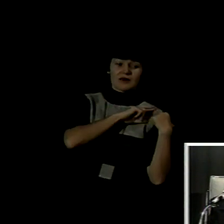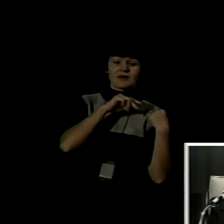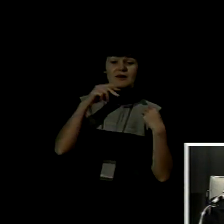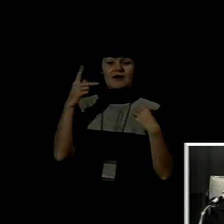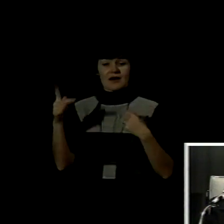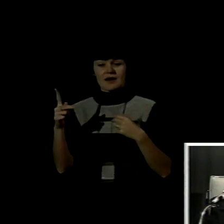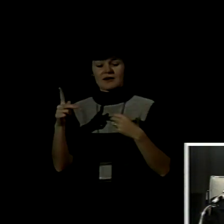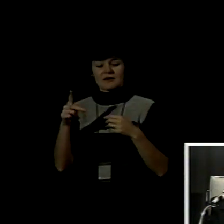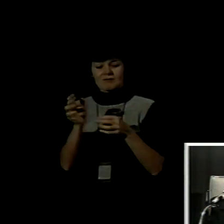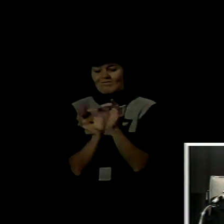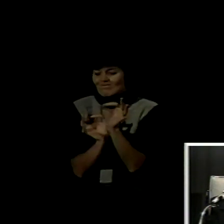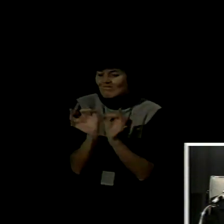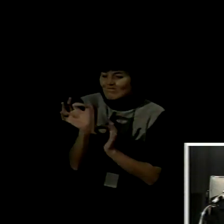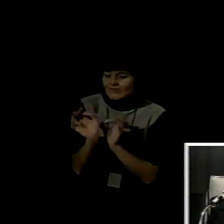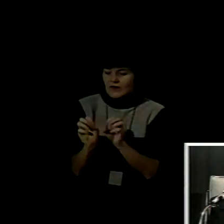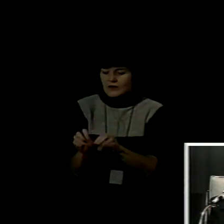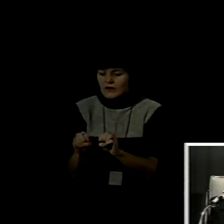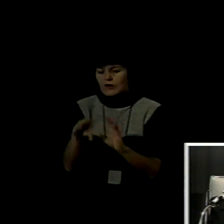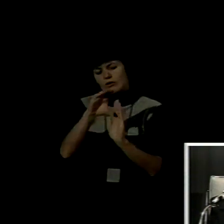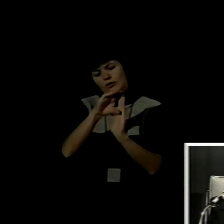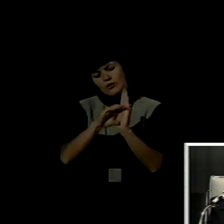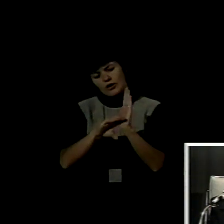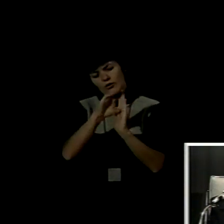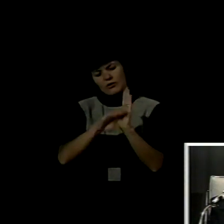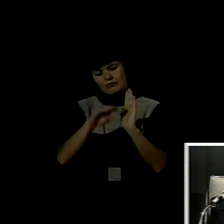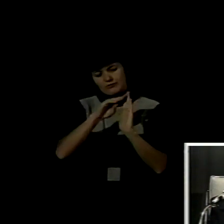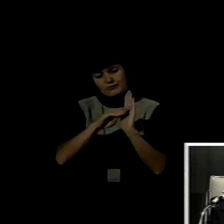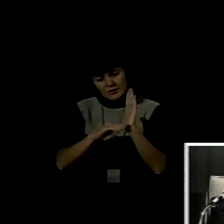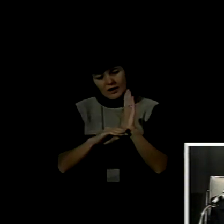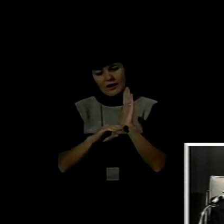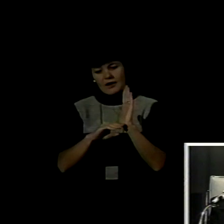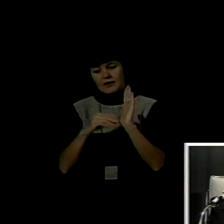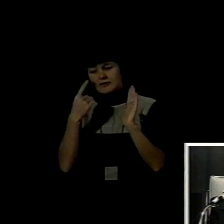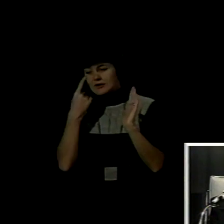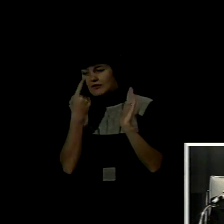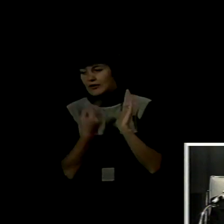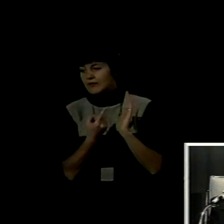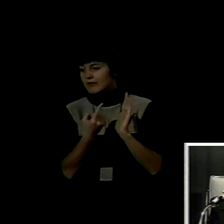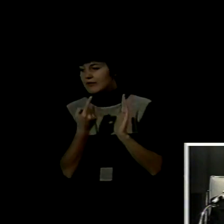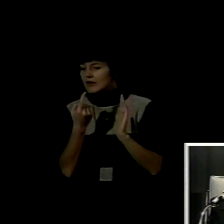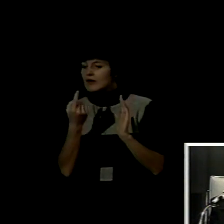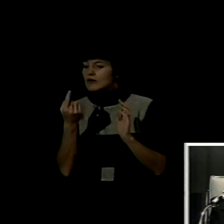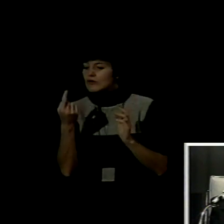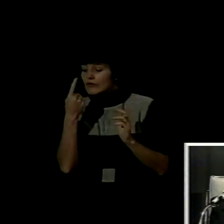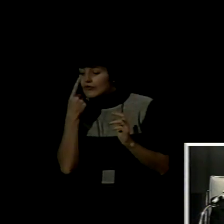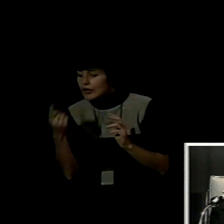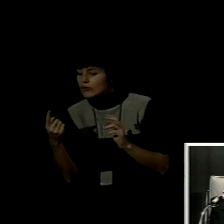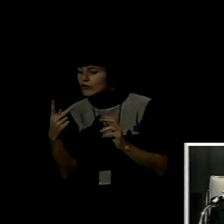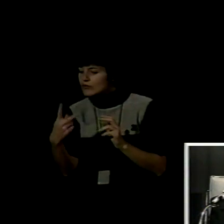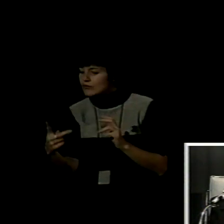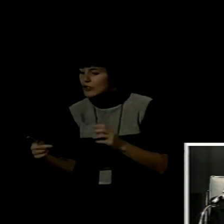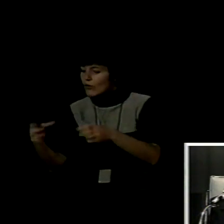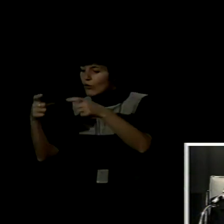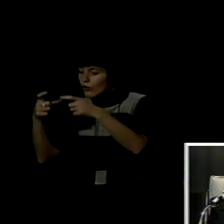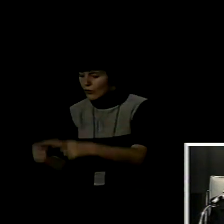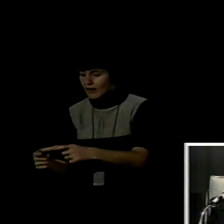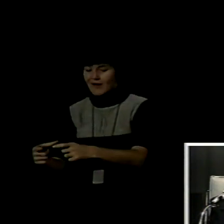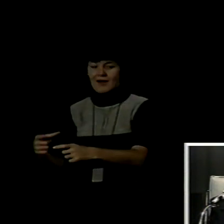específicas de acuerdo con las condiciones y características del medio en que les corresponde vivir a